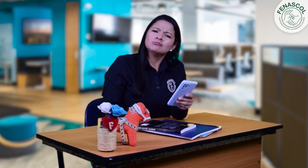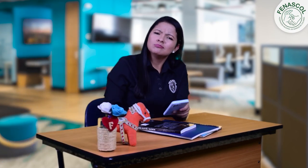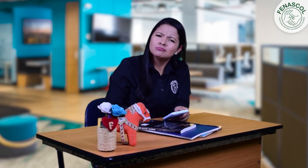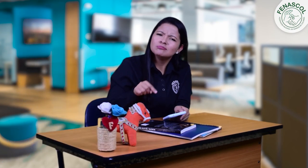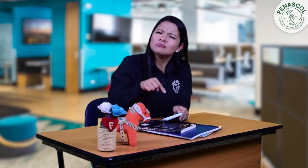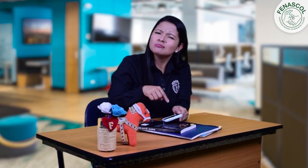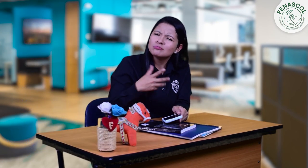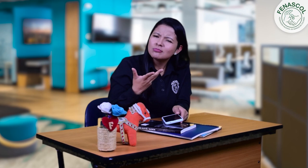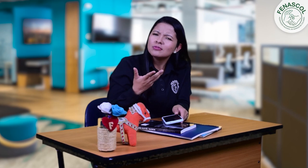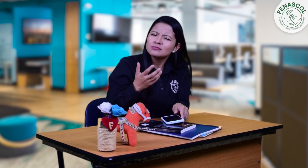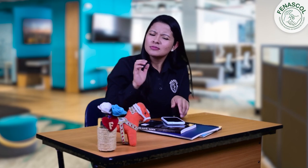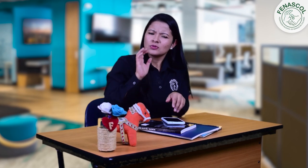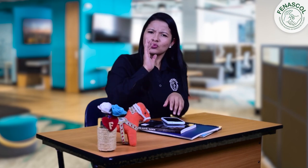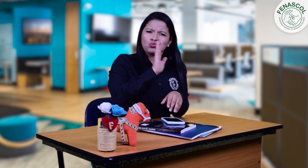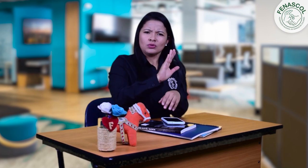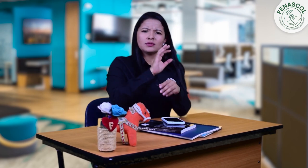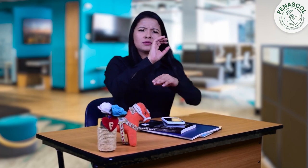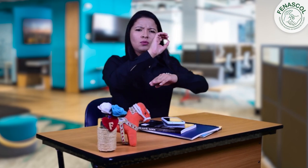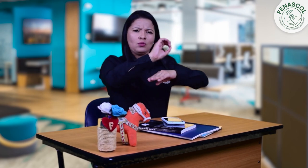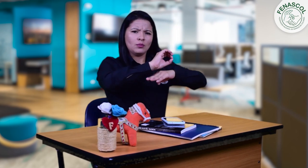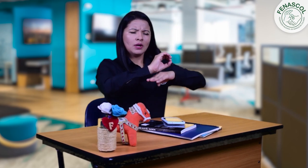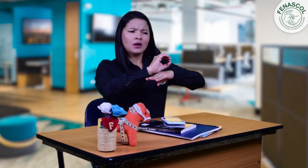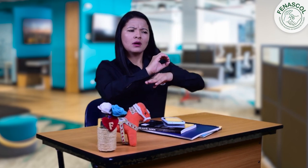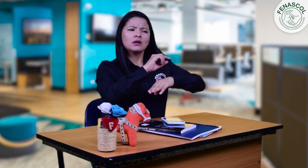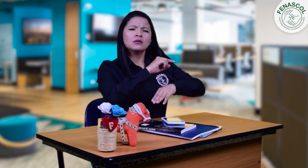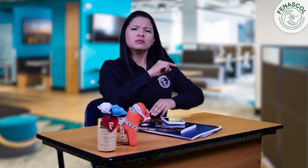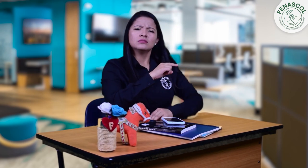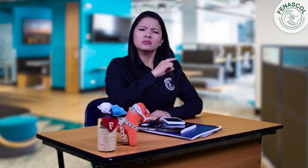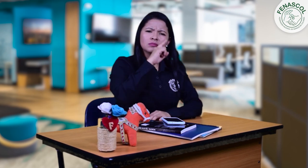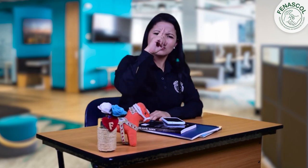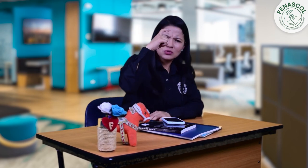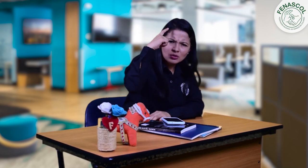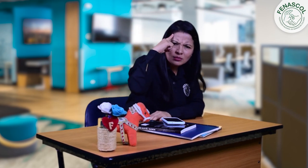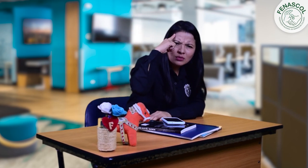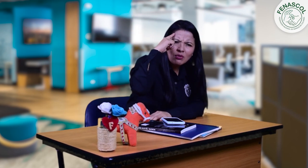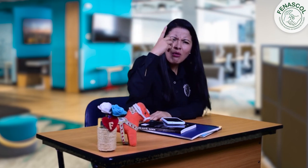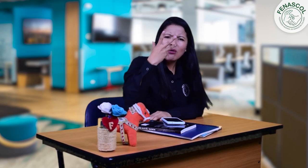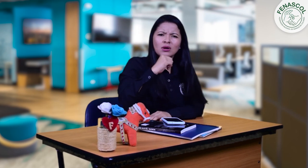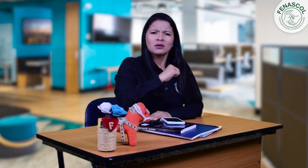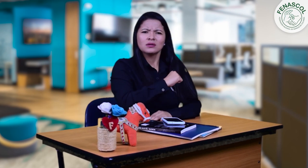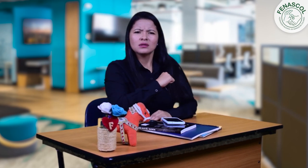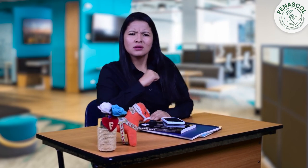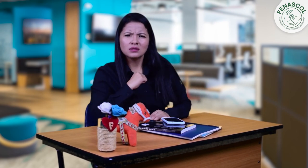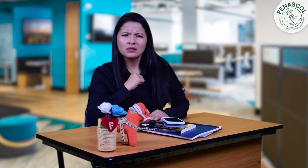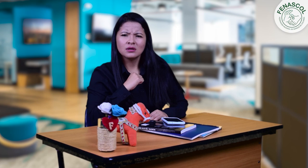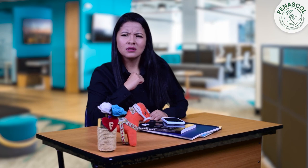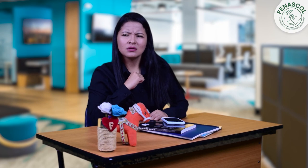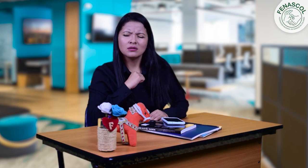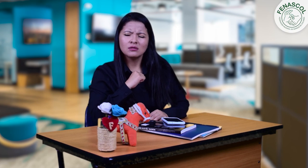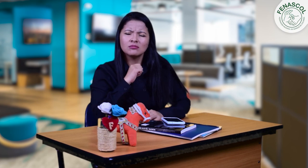Mmm. ¿Este tipo de organizaciones hacen parte del gobierno o son privadas?